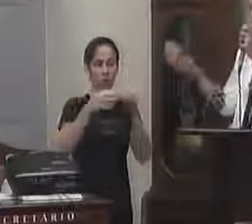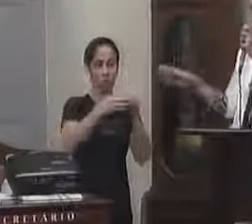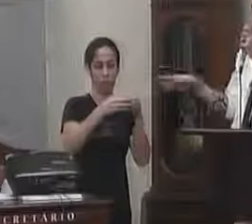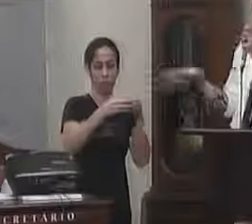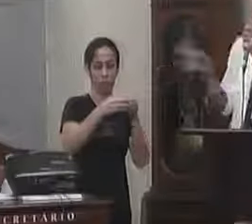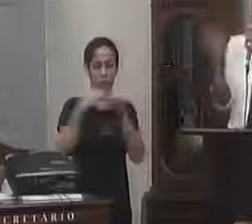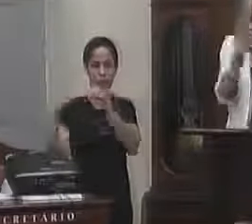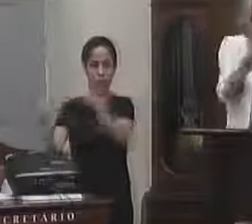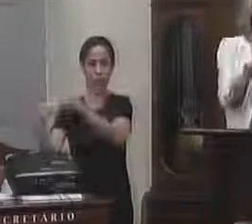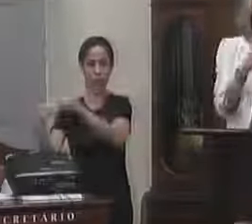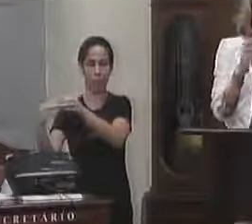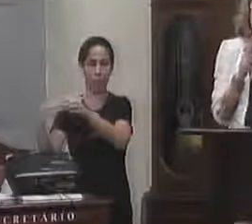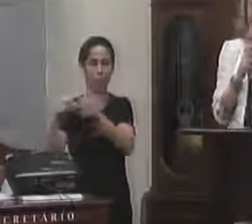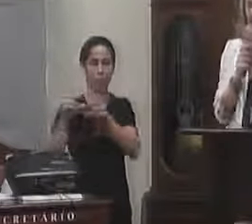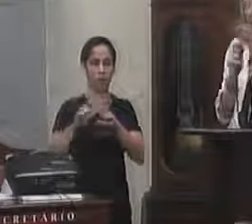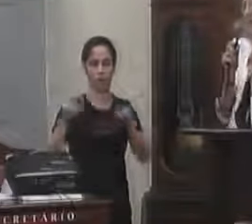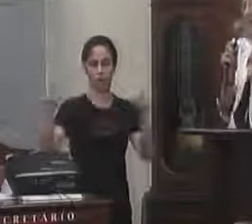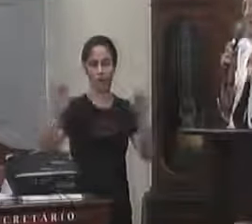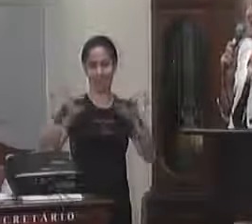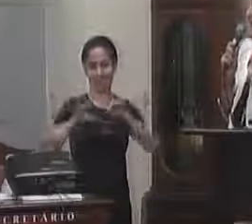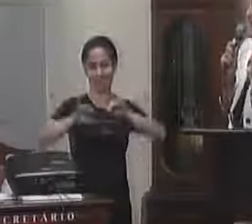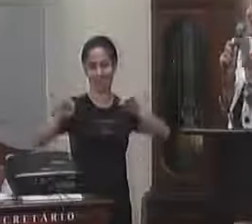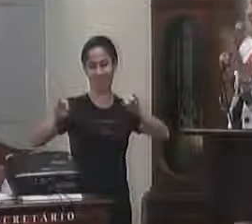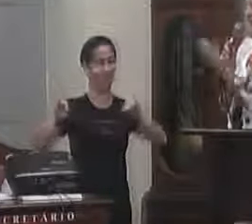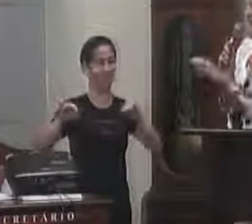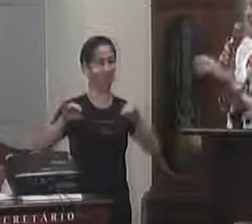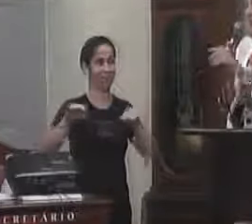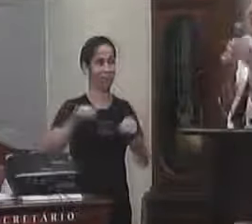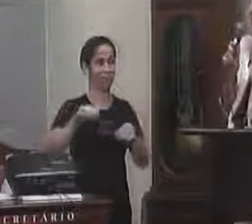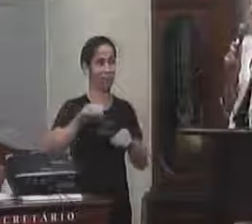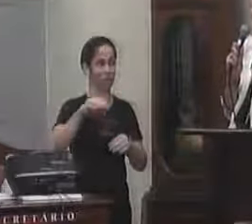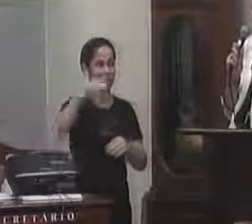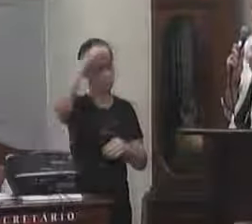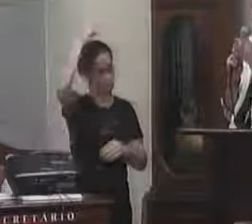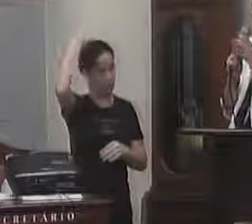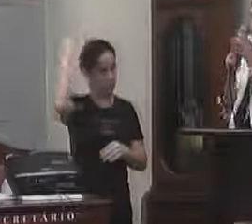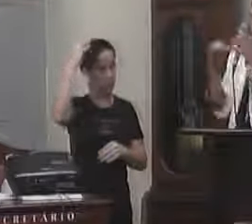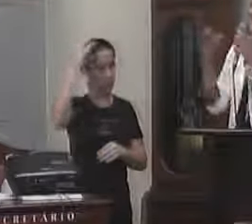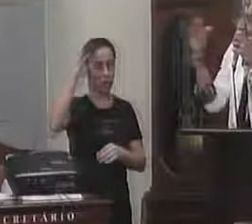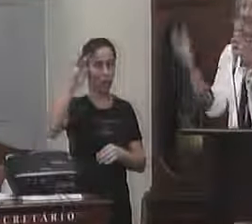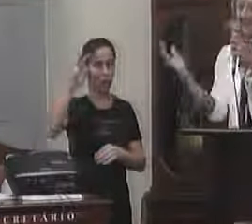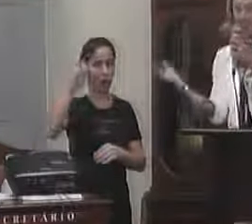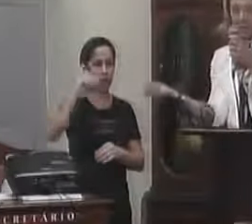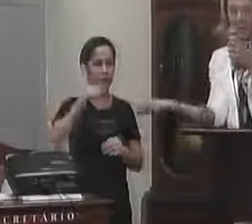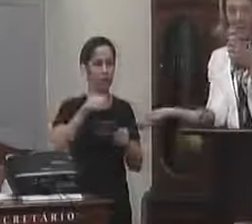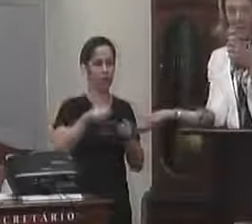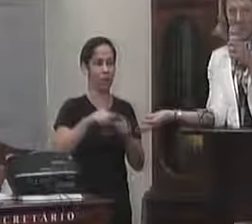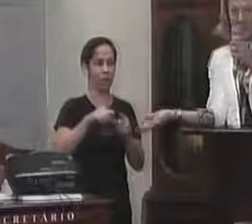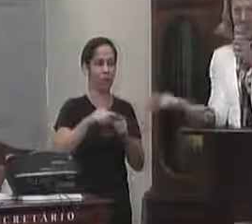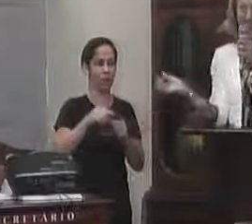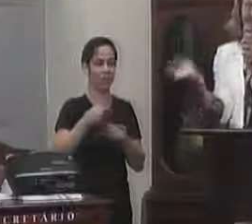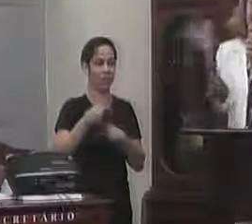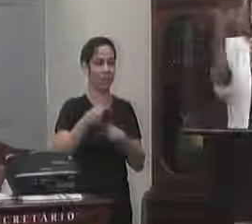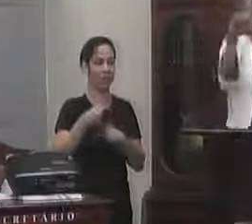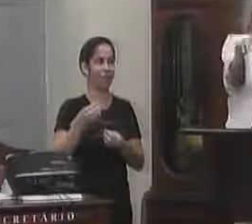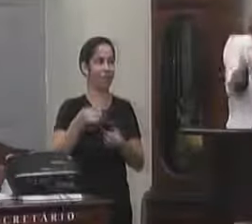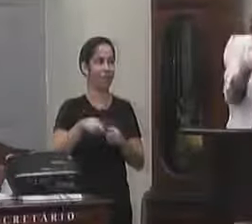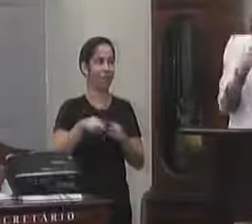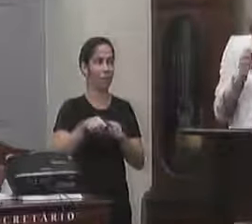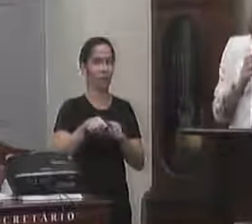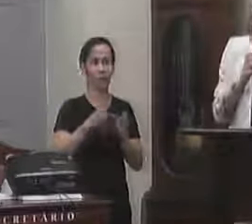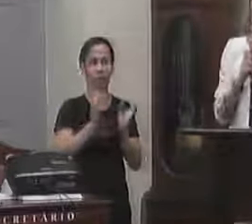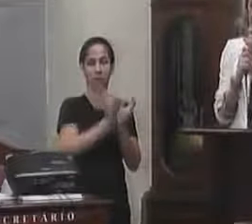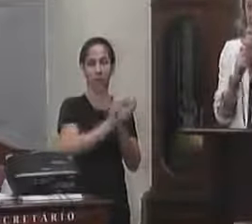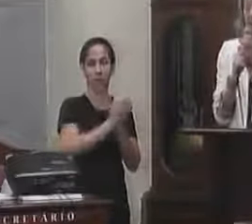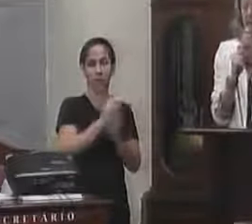Paraíso e São Bento então há uma uma certa discordância da comunidade Paraíso da